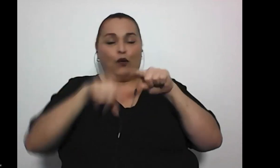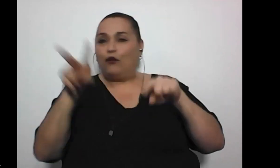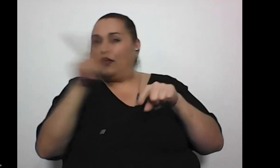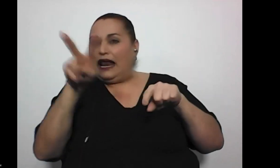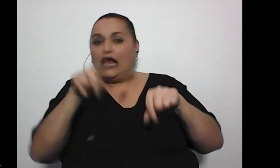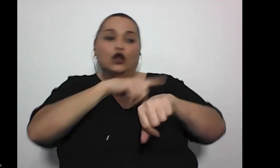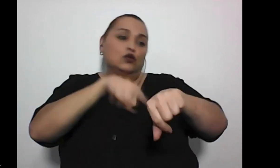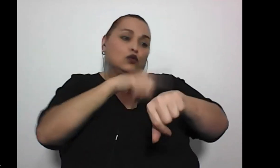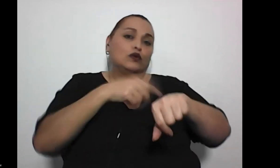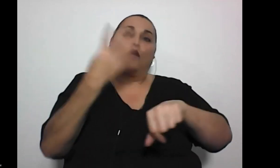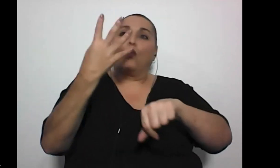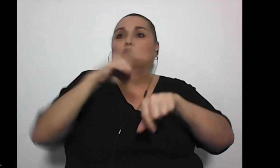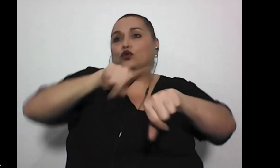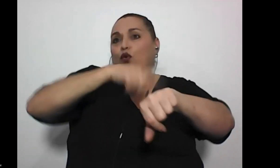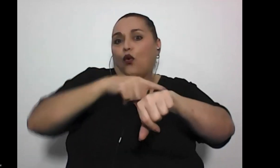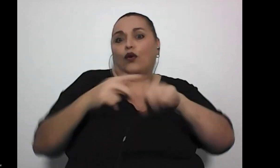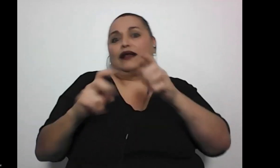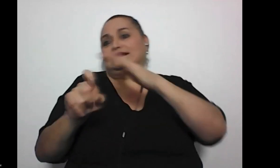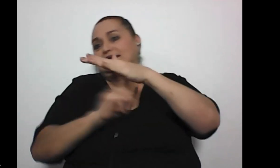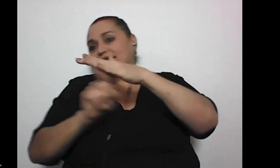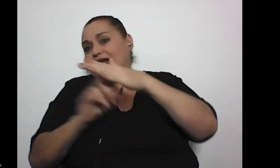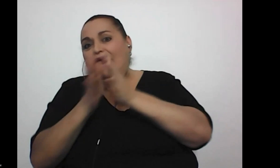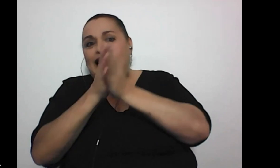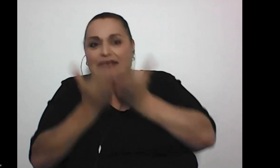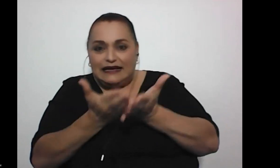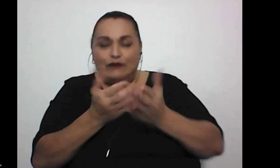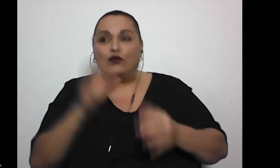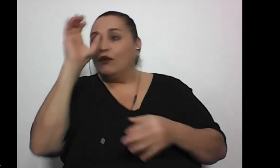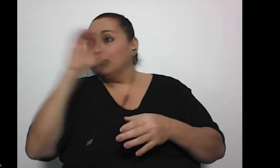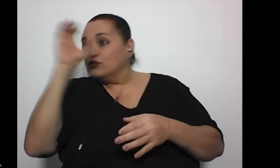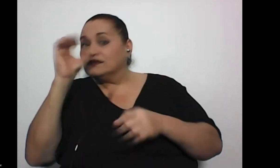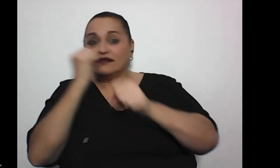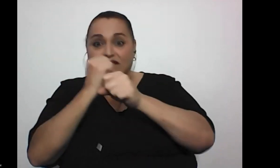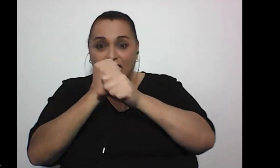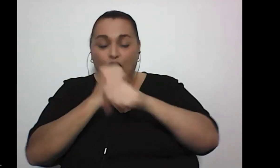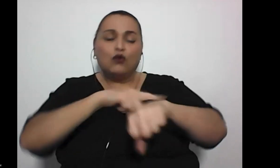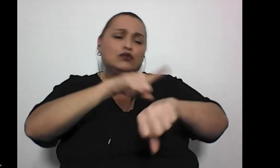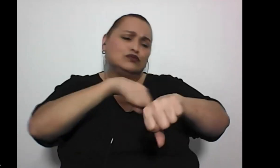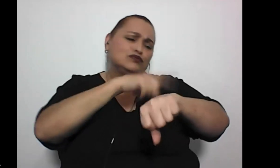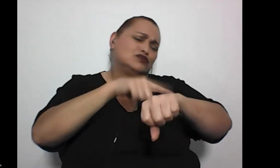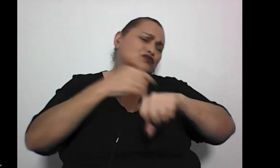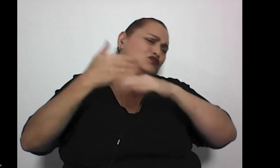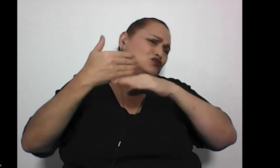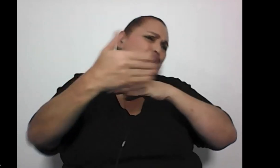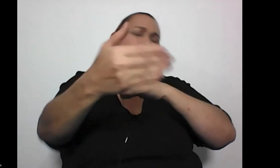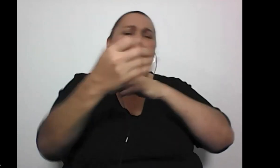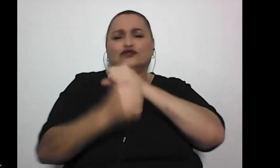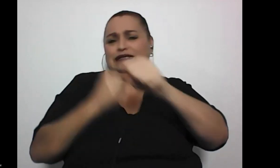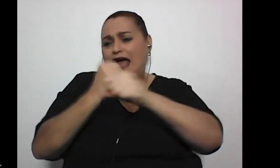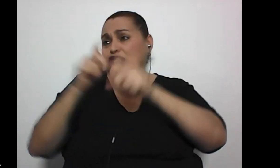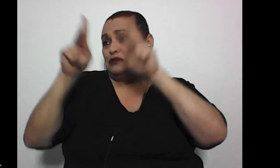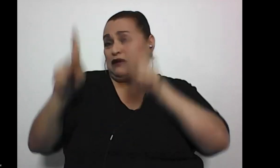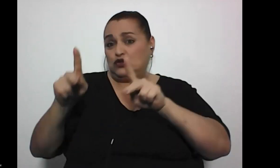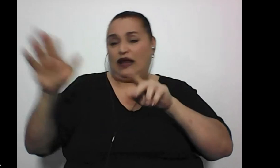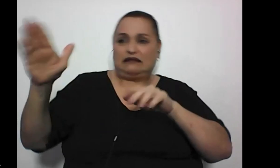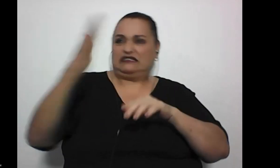cuatro horas escaneando un libro, ¿verdad? Cuando tuve que buscar trabajo también, tardé muchísimos años, la gente me daba la puerta en